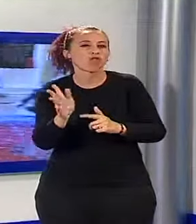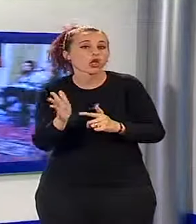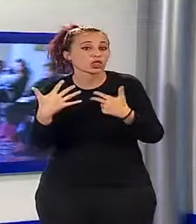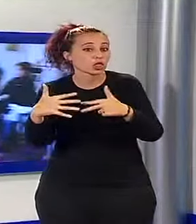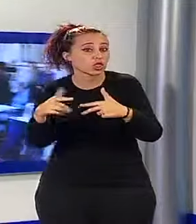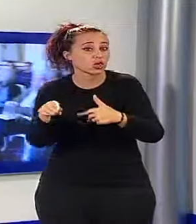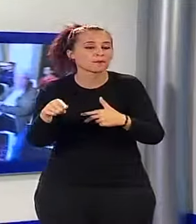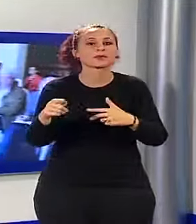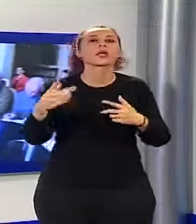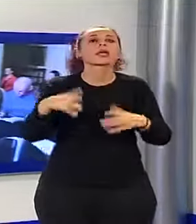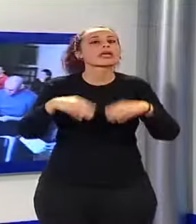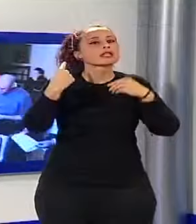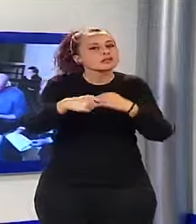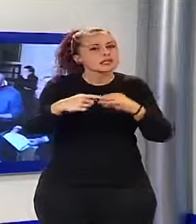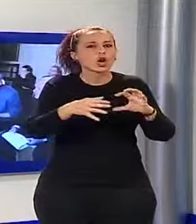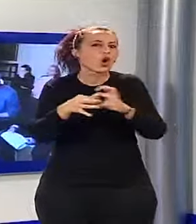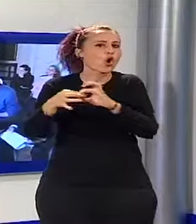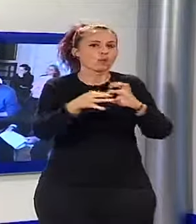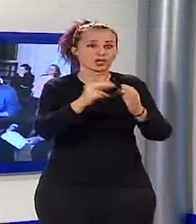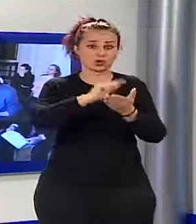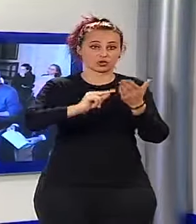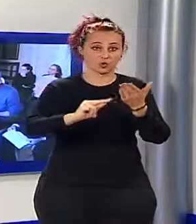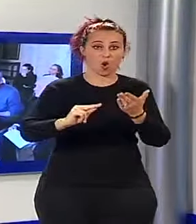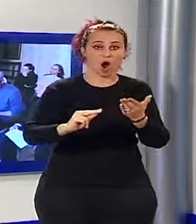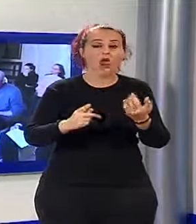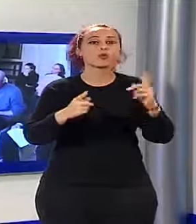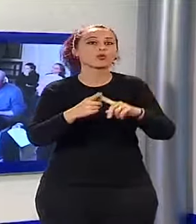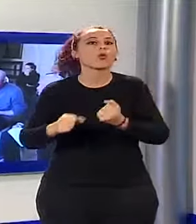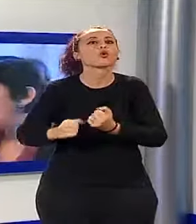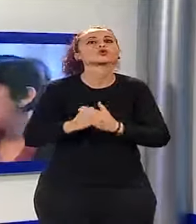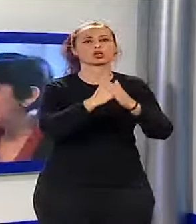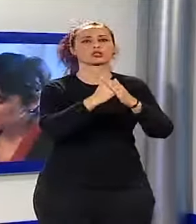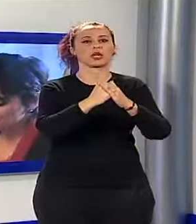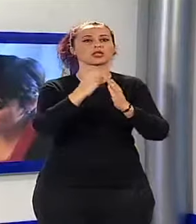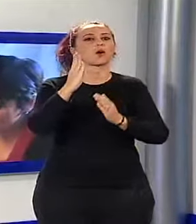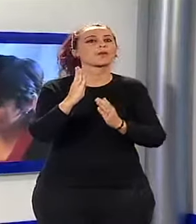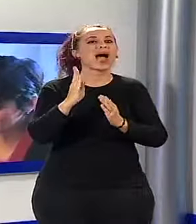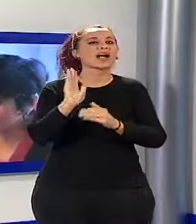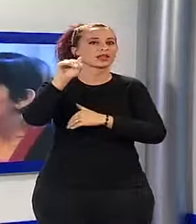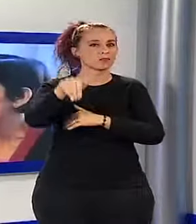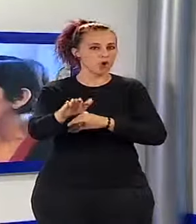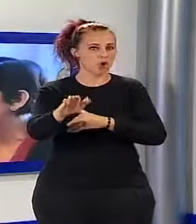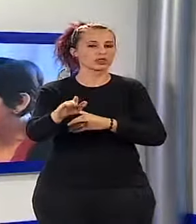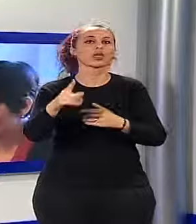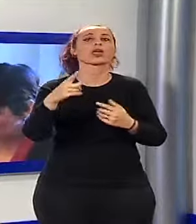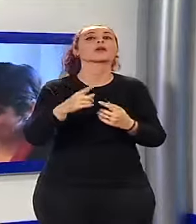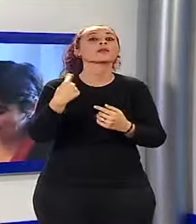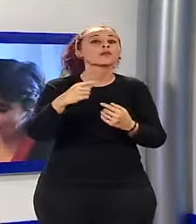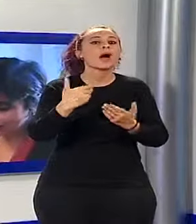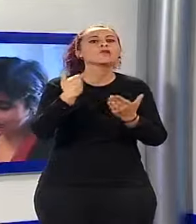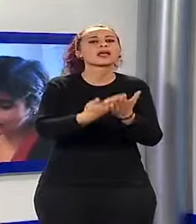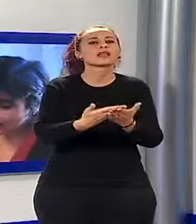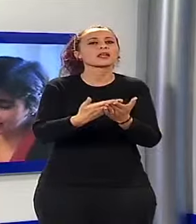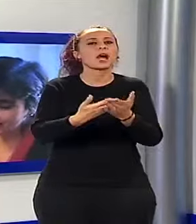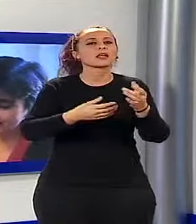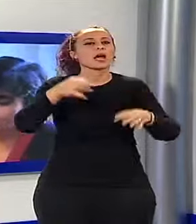collaborazione con le scuole lucchesi e con il sostegno della Fondazione Banca del Monte e dell'Oleificio Rocchi è stata presentata al Giglio